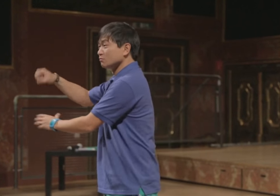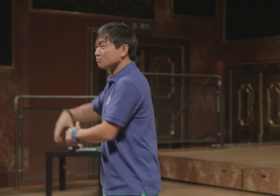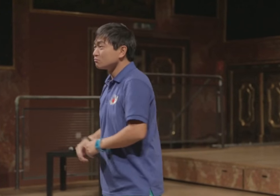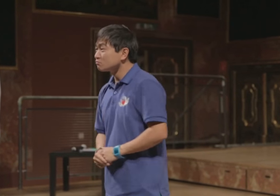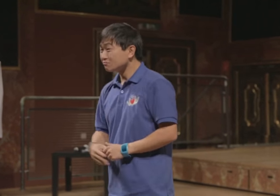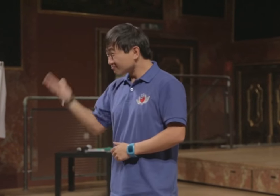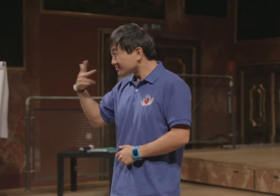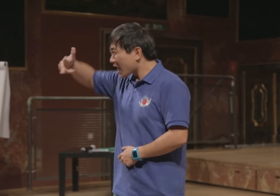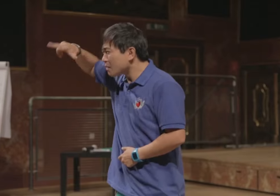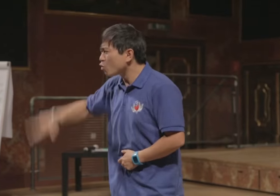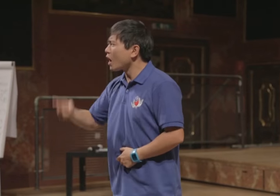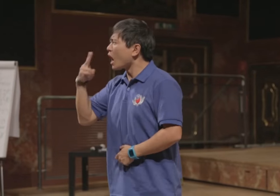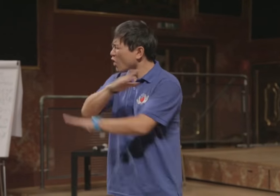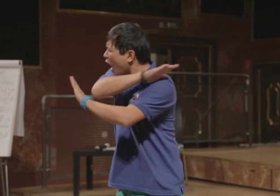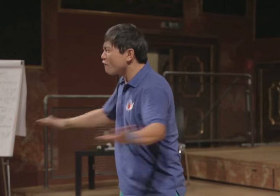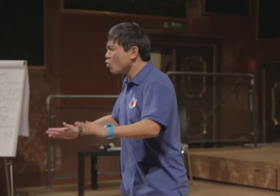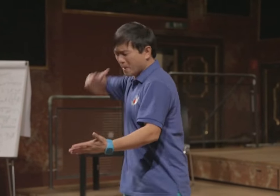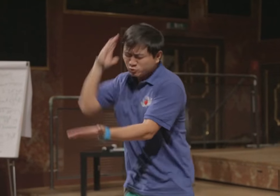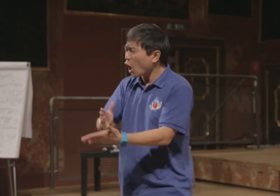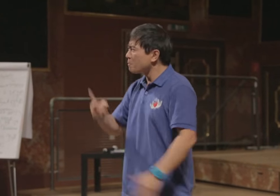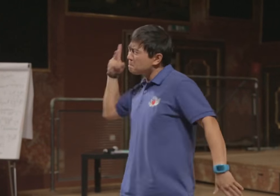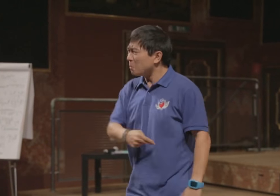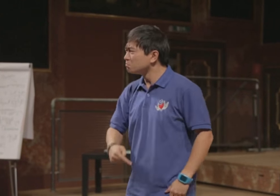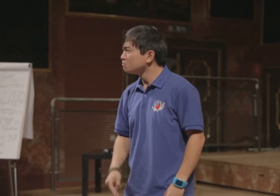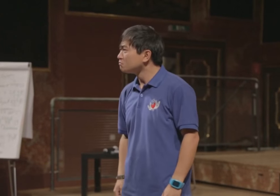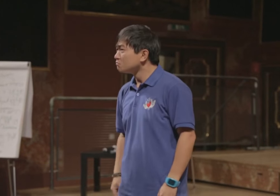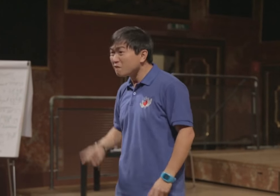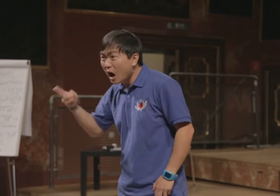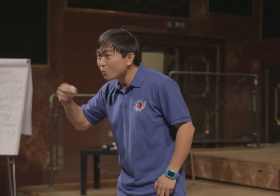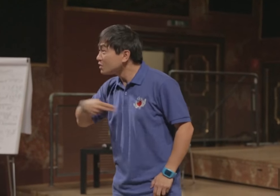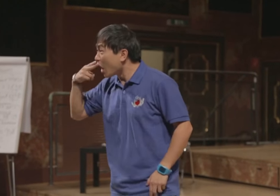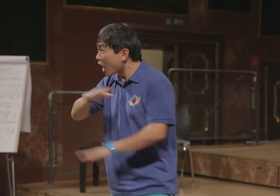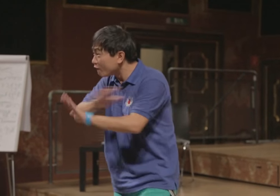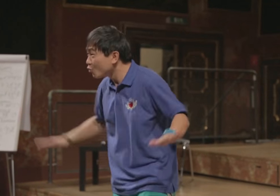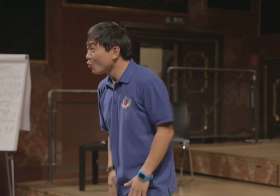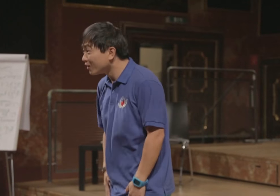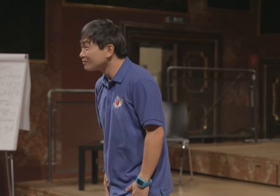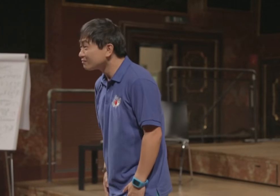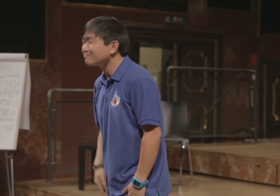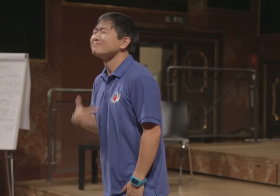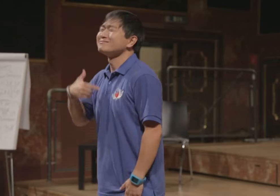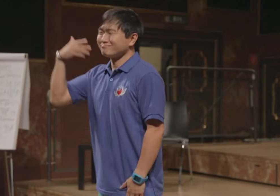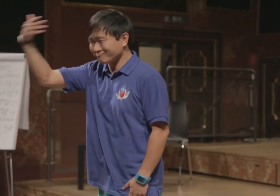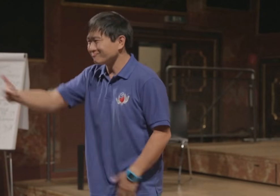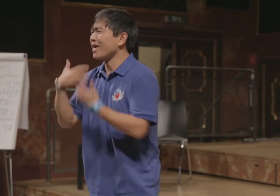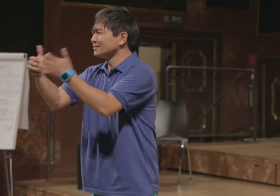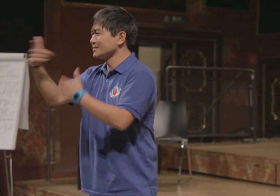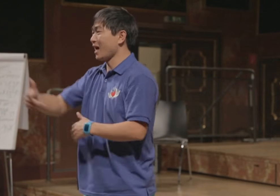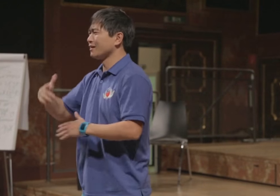zusammenschmeißen, sondern sortieren. Vor drei Monaten habe ich aufgehört zu rauchen und habe gesagt, aus, Ende, nein. Nein. Ich habe es geschafft.